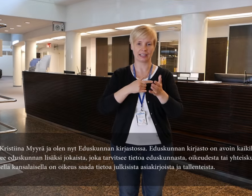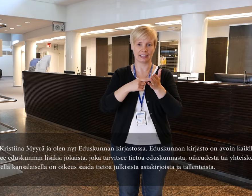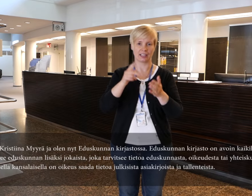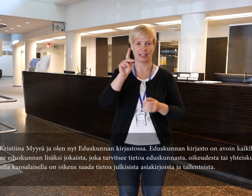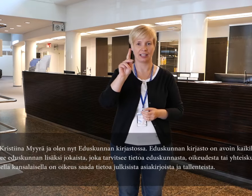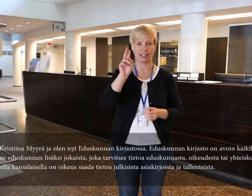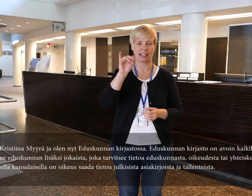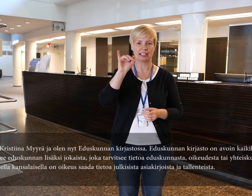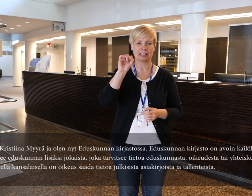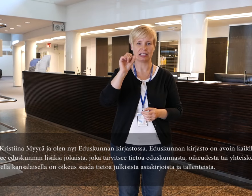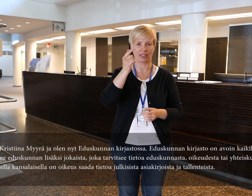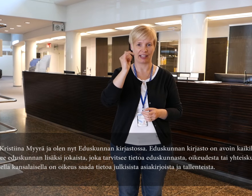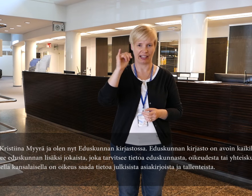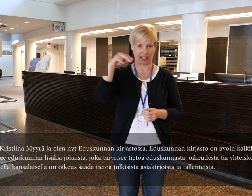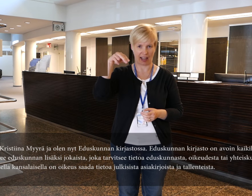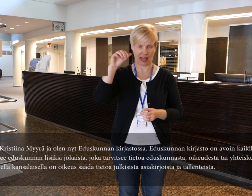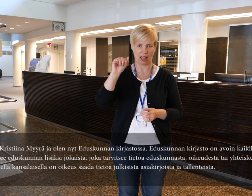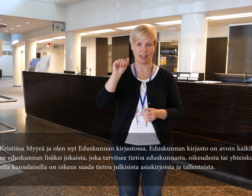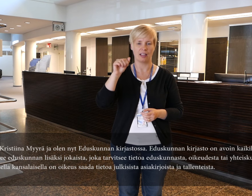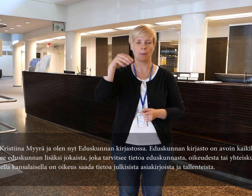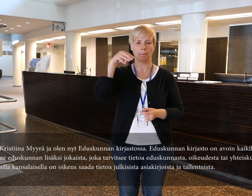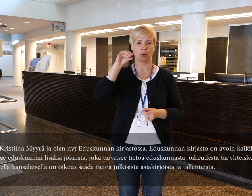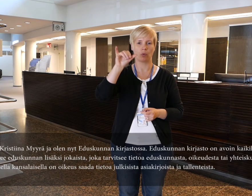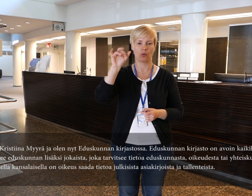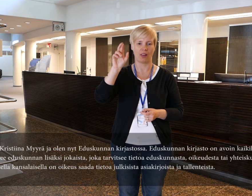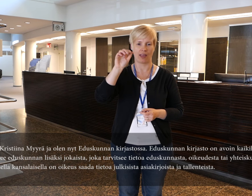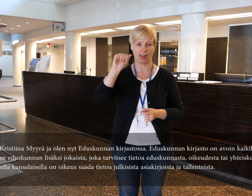Olen Kristiina Myyrä ja olen nyt eduskunnan kirjastossa.